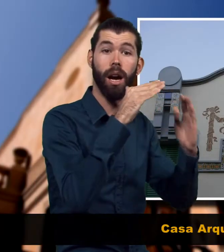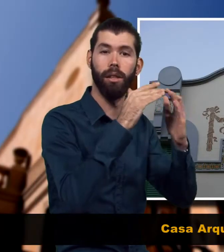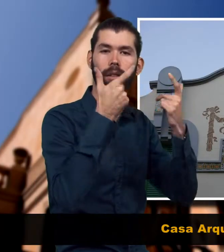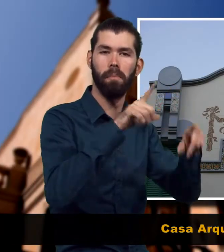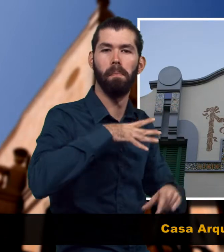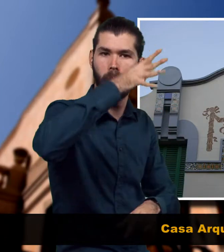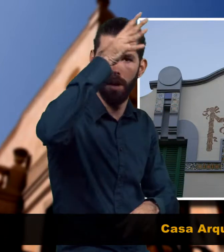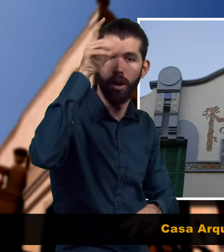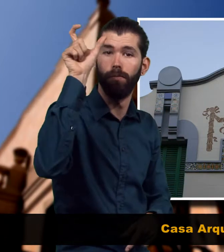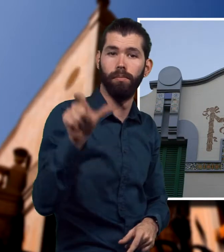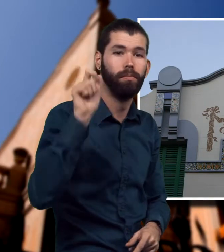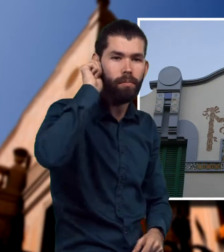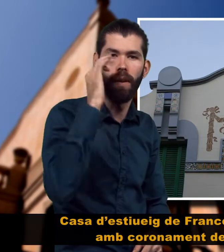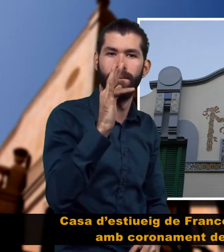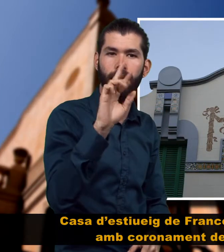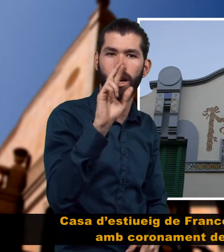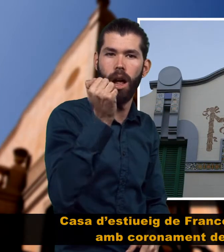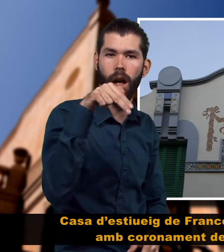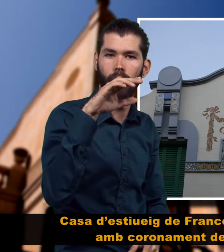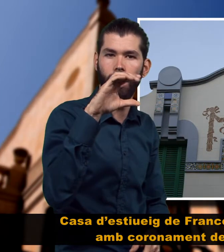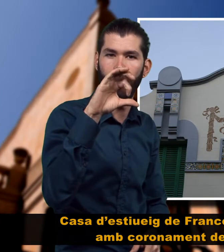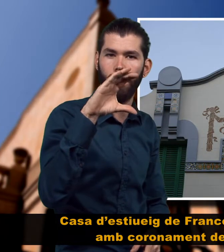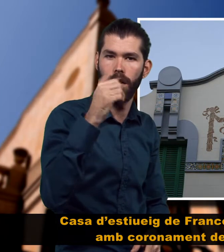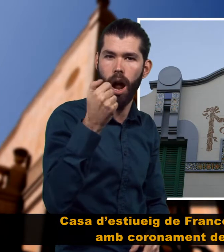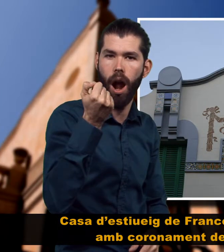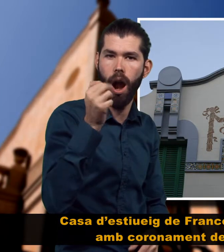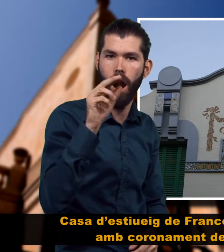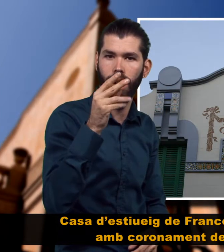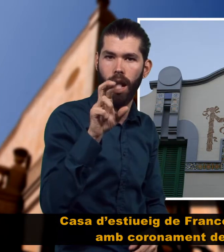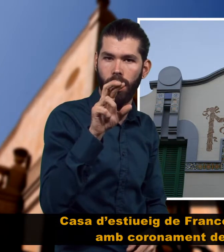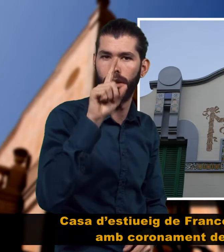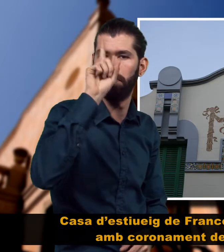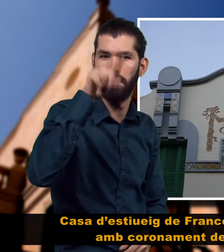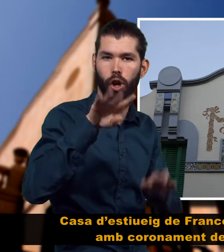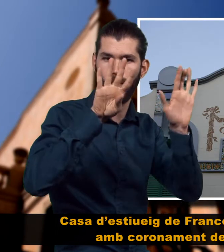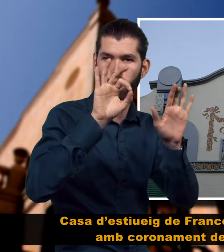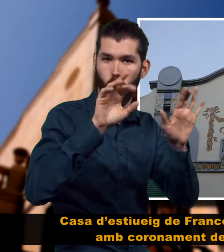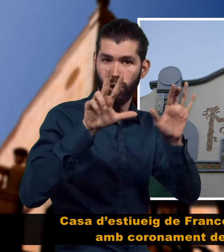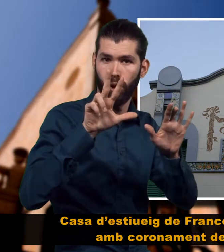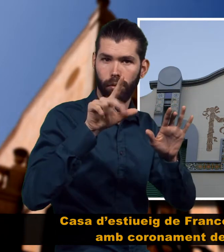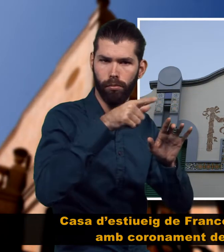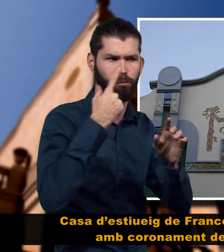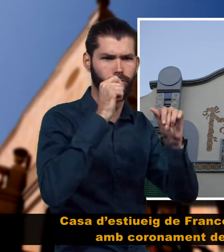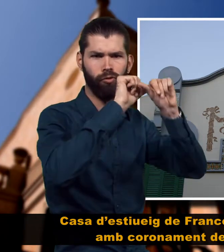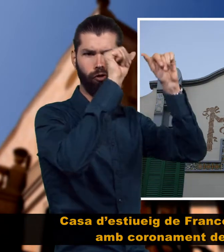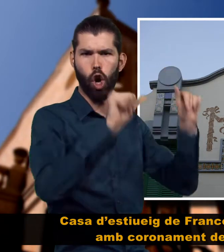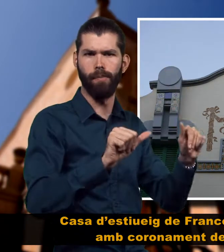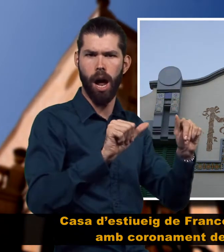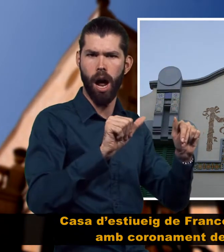Casa Arqué Casa d'estiuets de Francesc Arqué, 1908, amb coronament de perfil sinuós amb dos